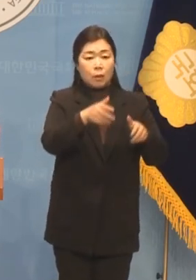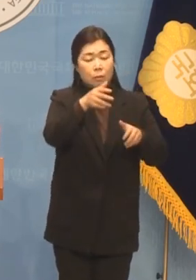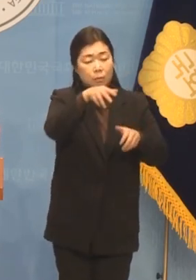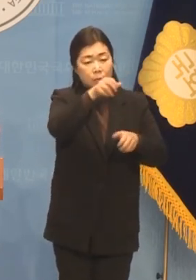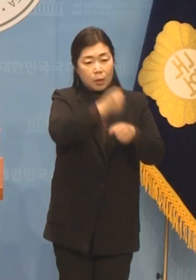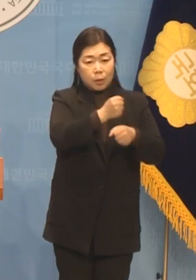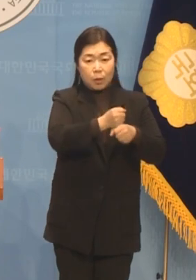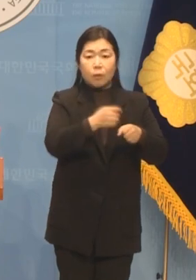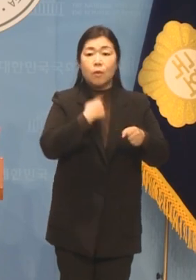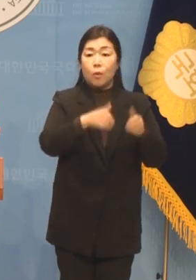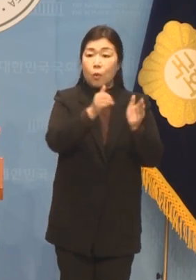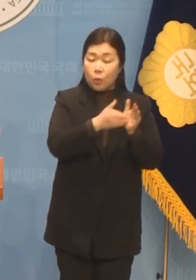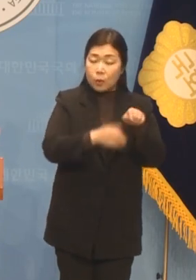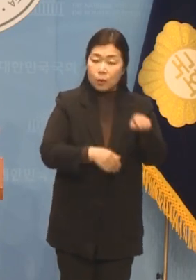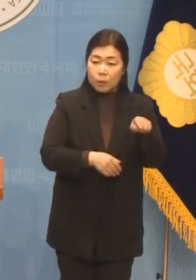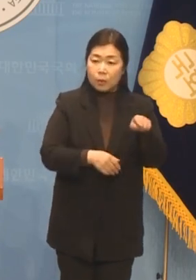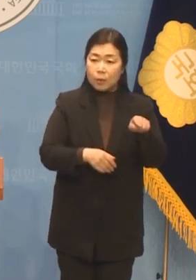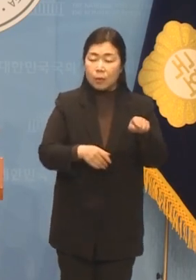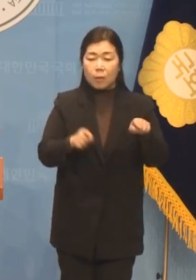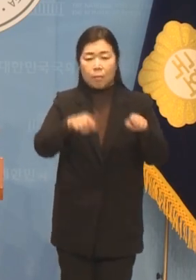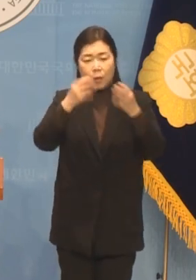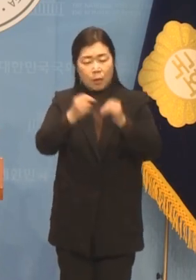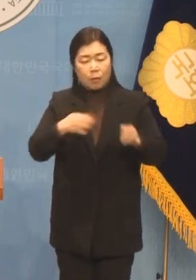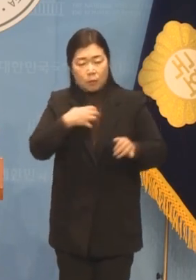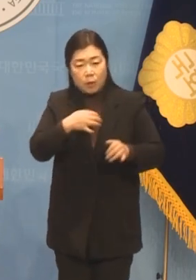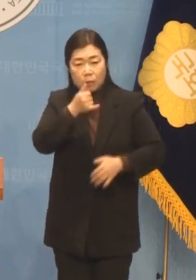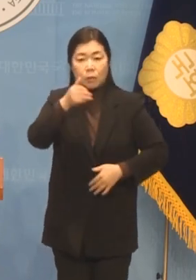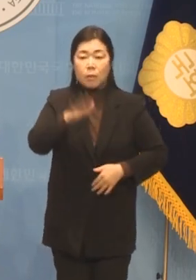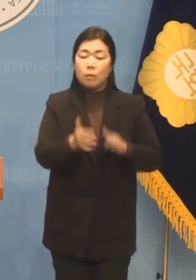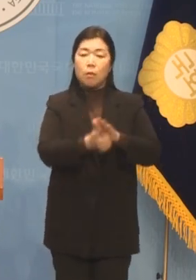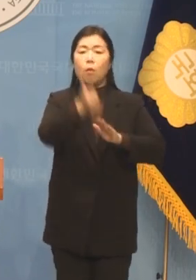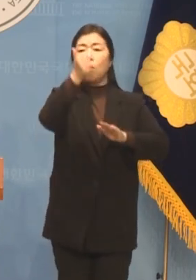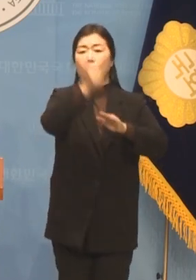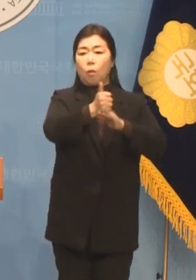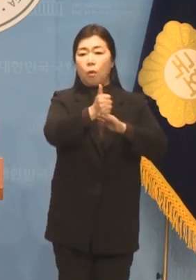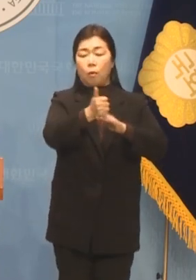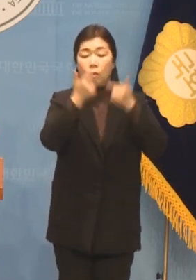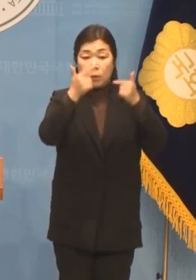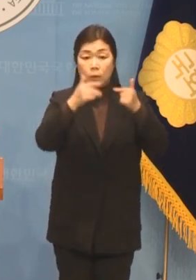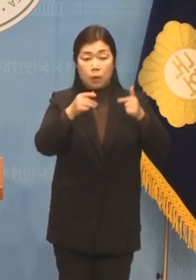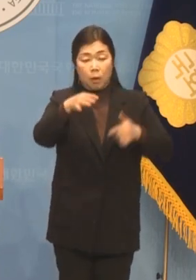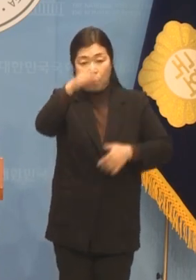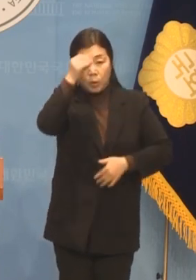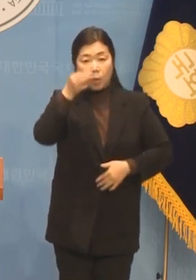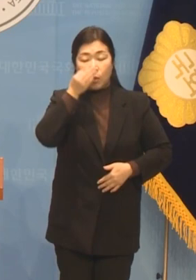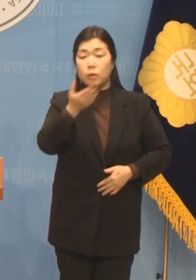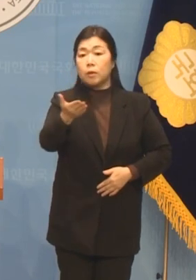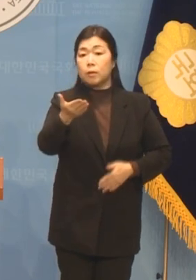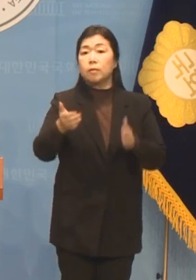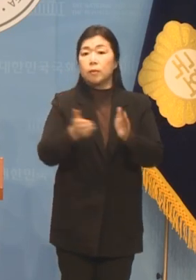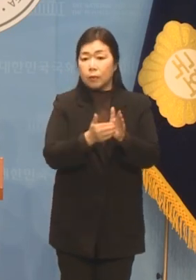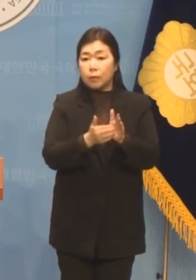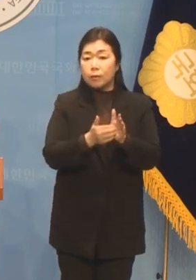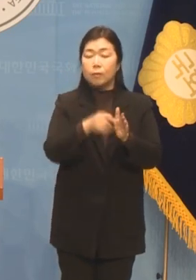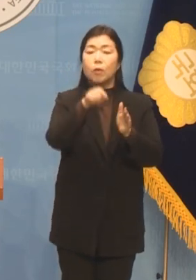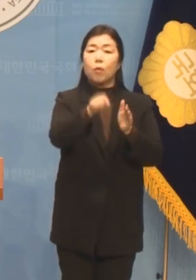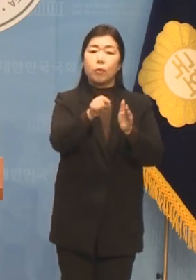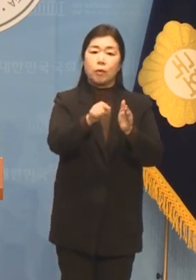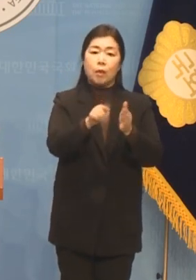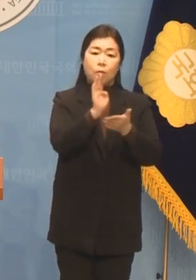분당은 수많은 사람들의 우려를 잠재우고 성공 모델의 표본이 됐습니다 그런 분당이